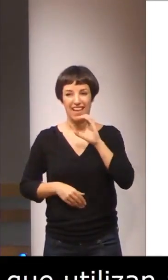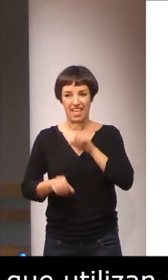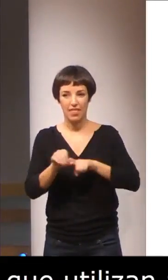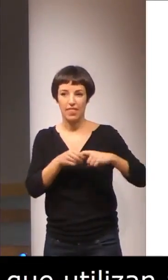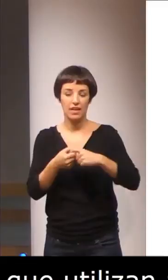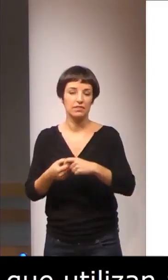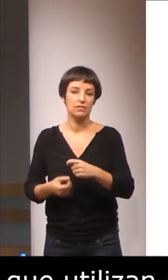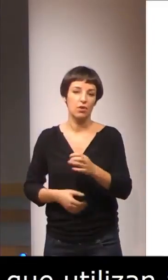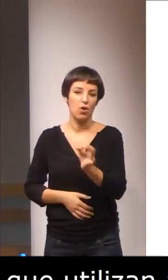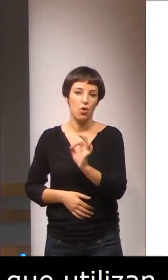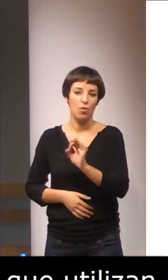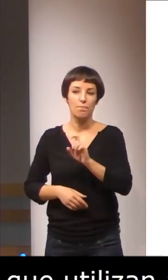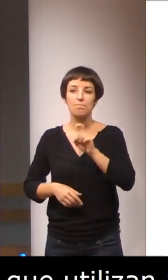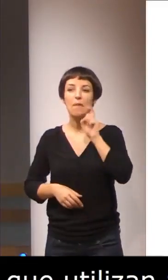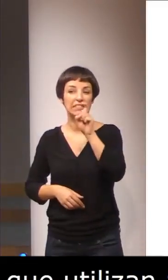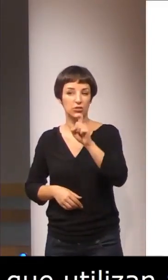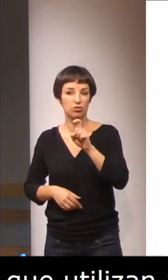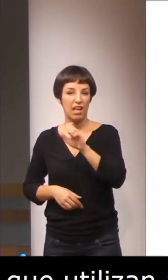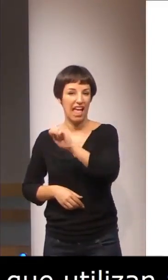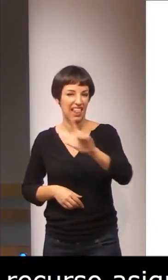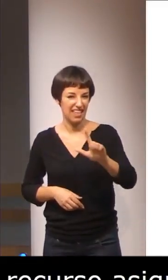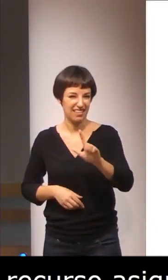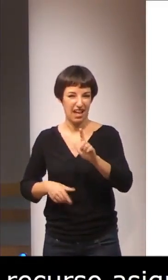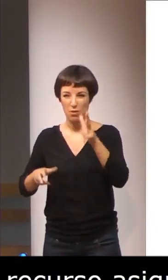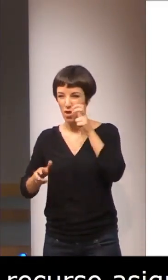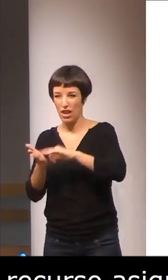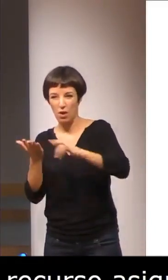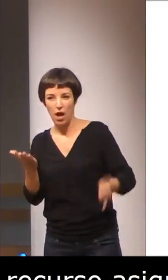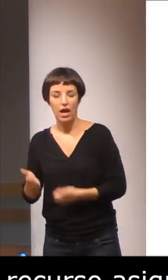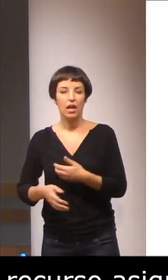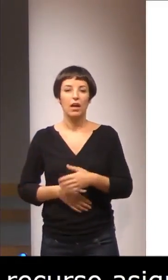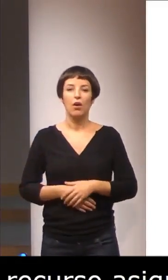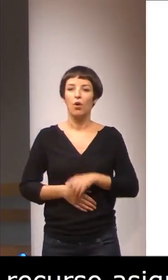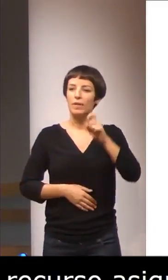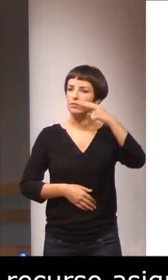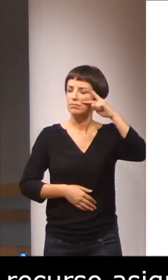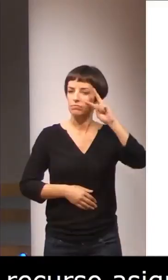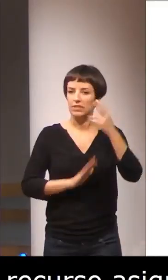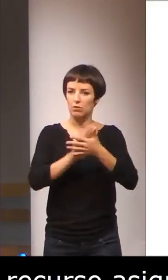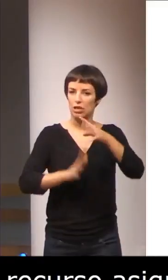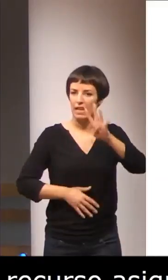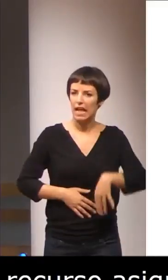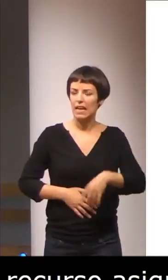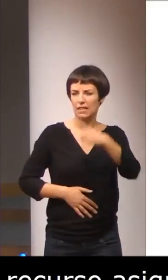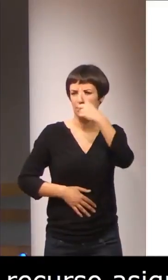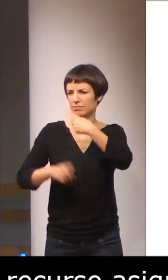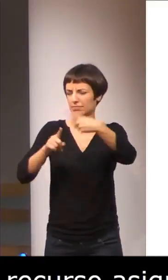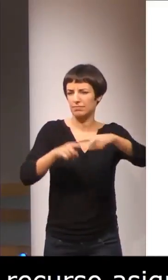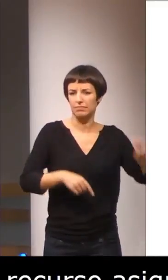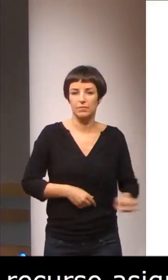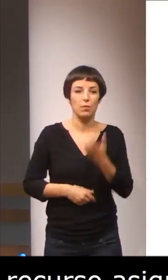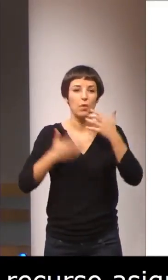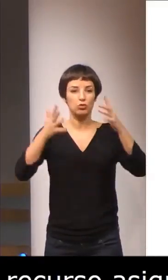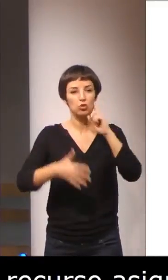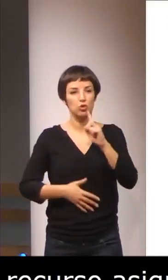maestros, maestras de audición y lenguaje, maestros especialistas en lengua de signos catalana y otros perfiles profesionales, como puede ser el asesor